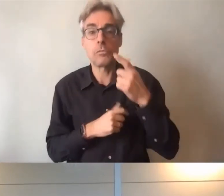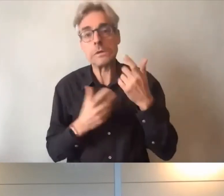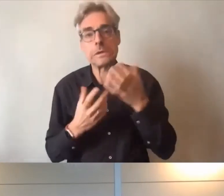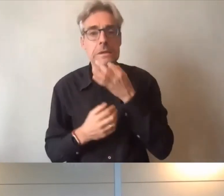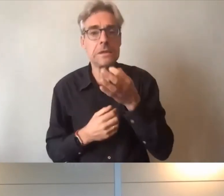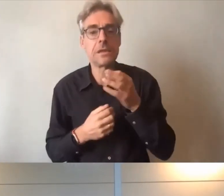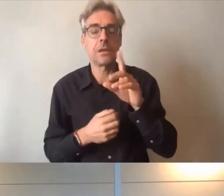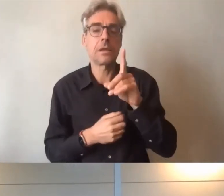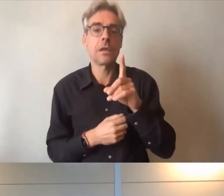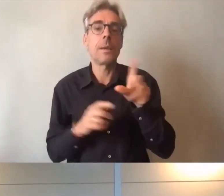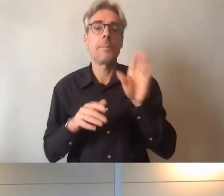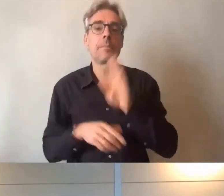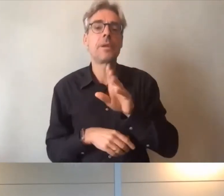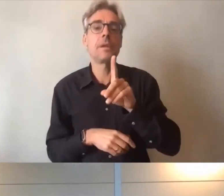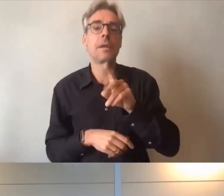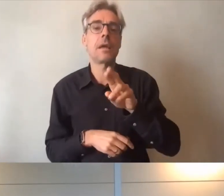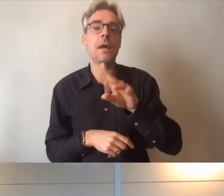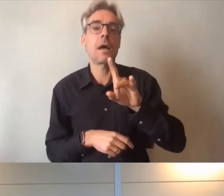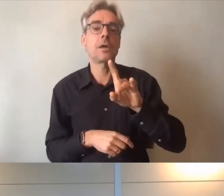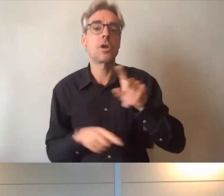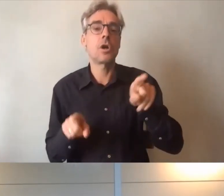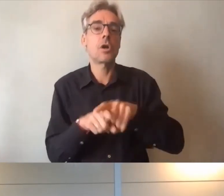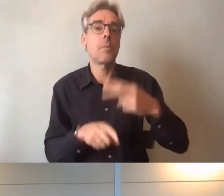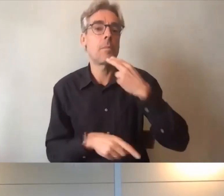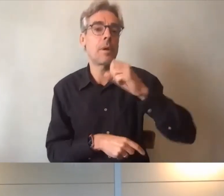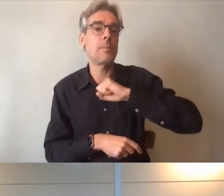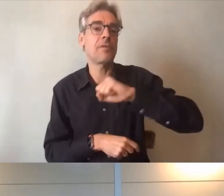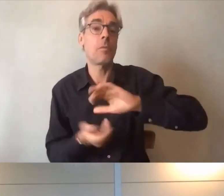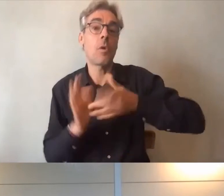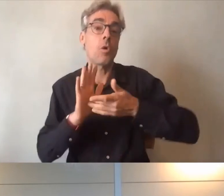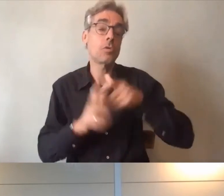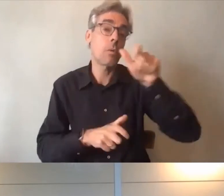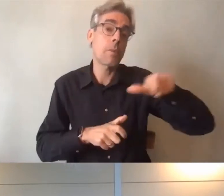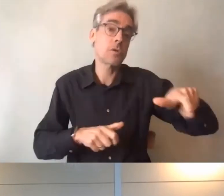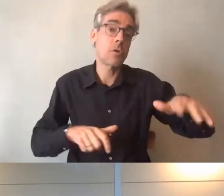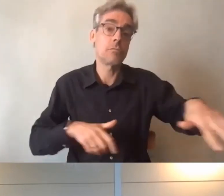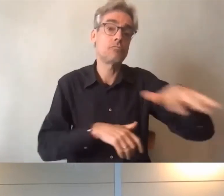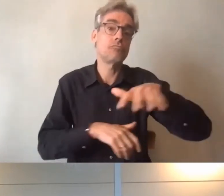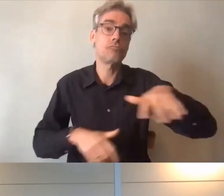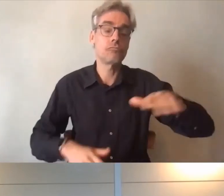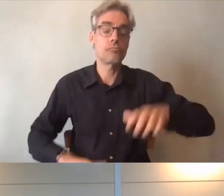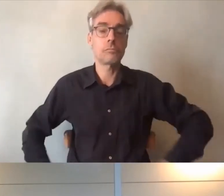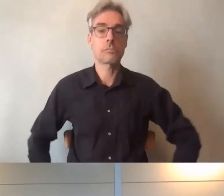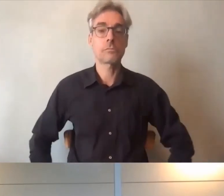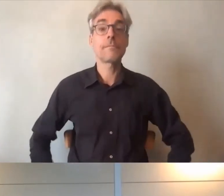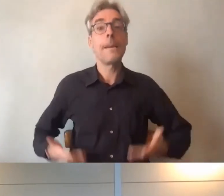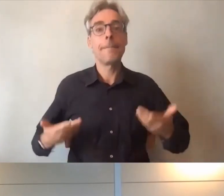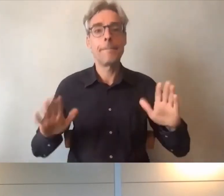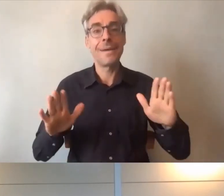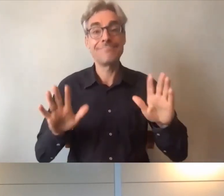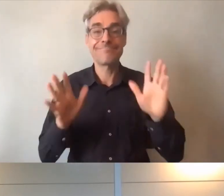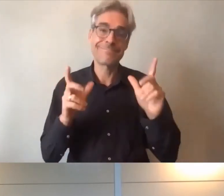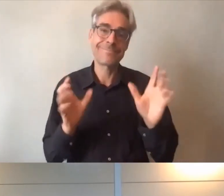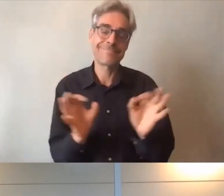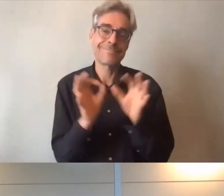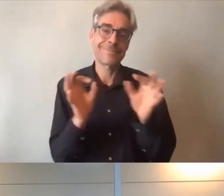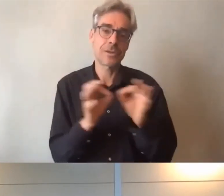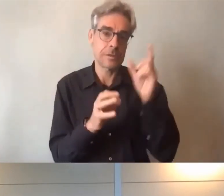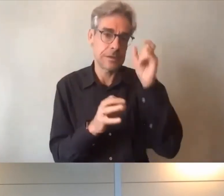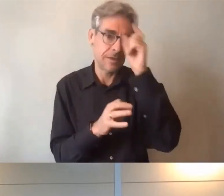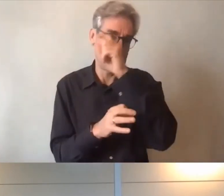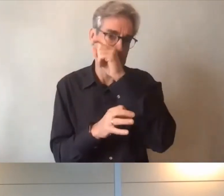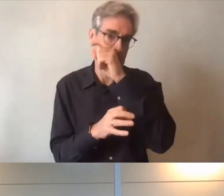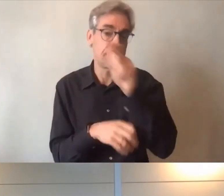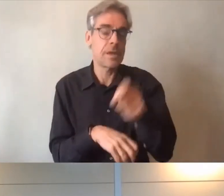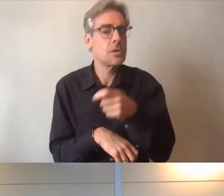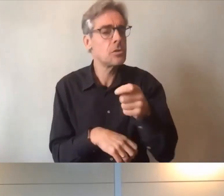des DRH aussi performant que tous les autres mais ça n'est pas toujours le cas bien